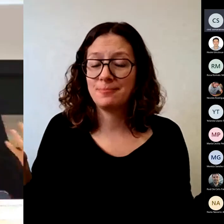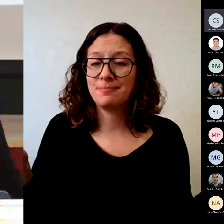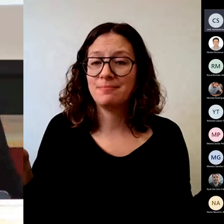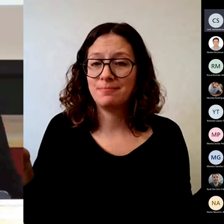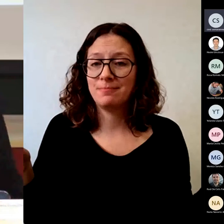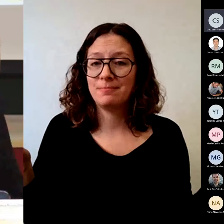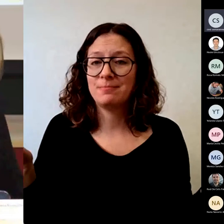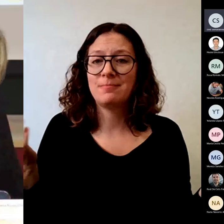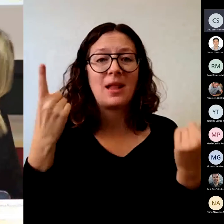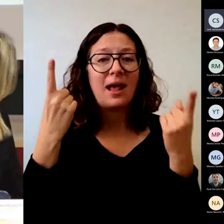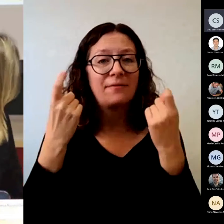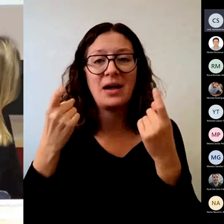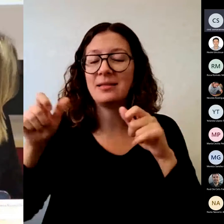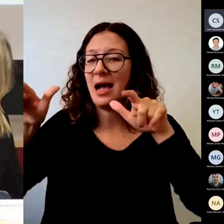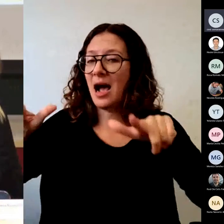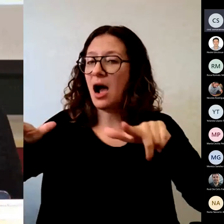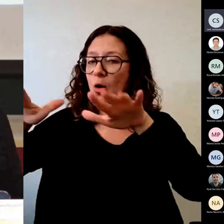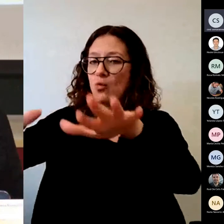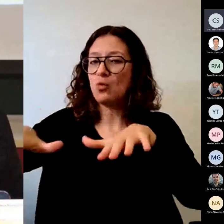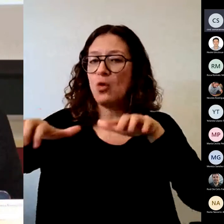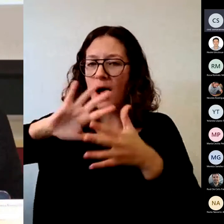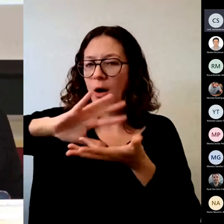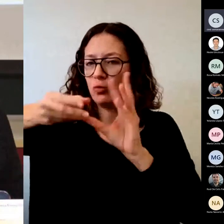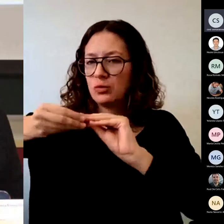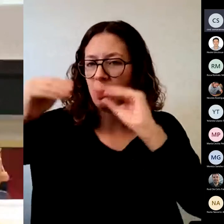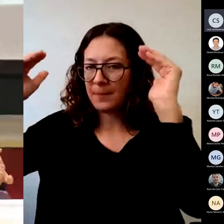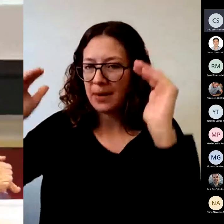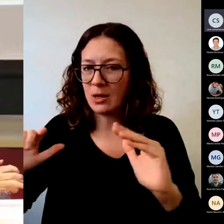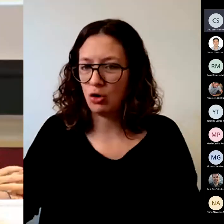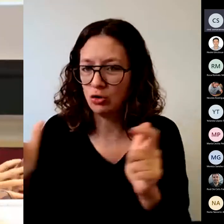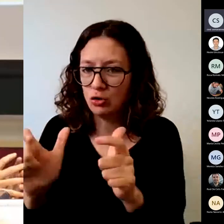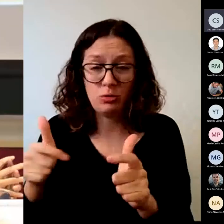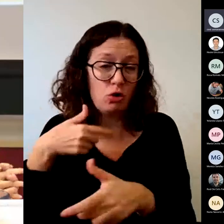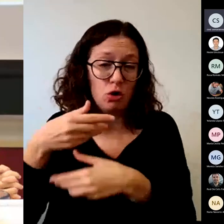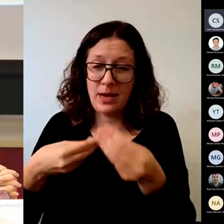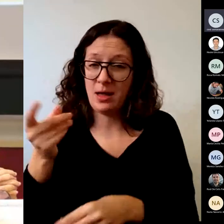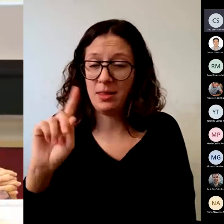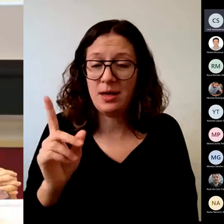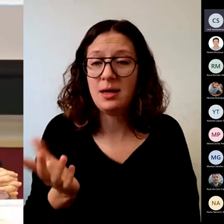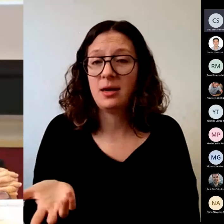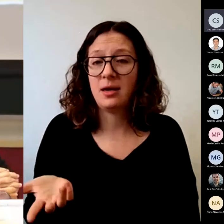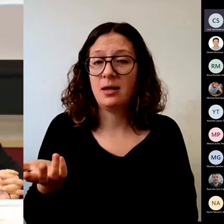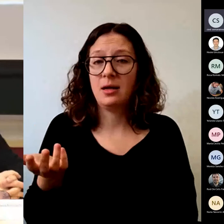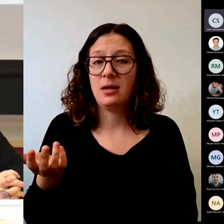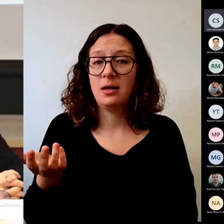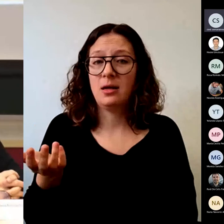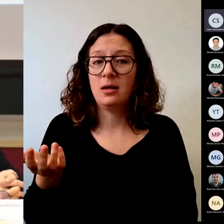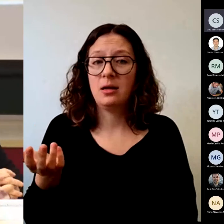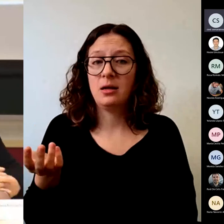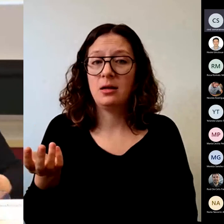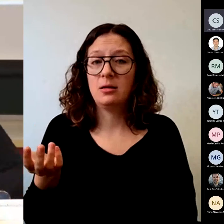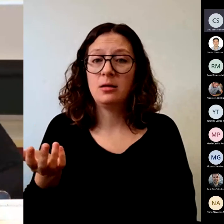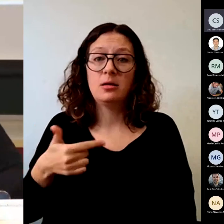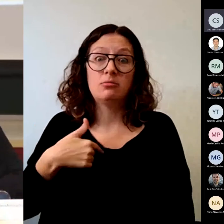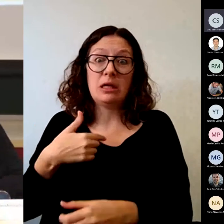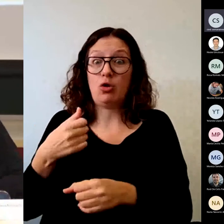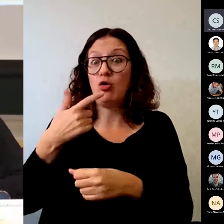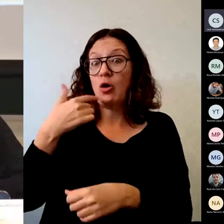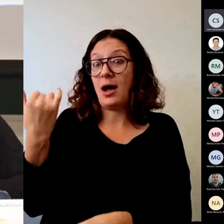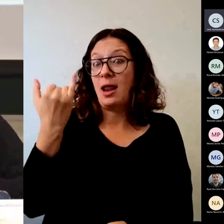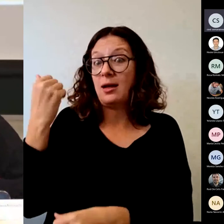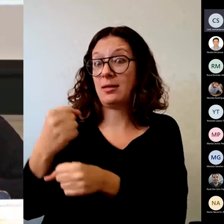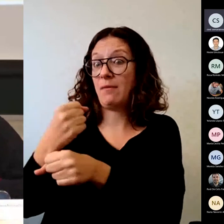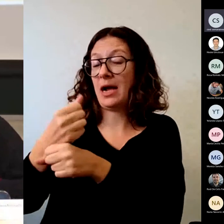ajustar las aulas no nos la van a ajustar Bolonia es muy interesante pero no trabajamos con 30 alumnos los proyectos